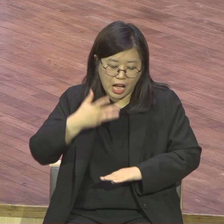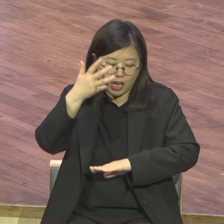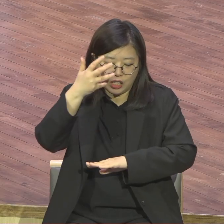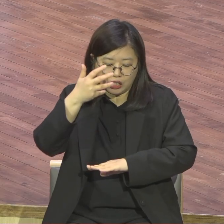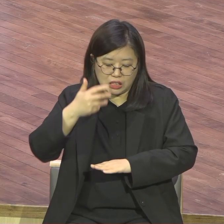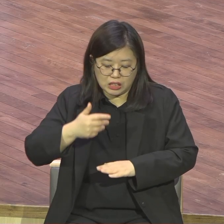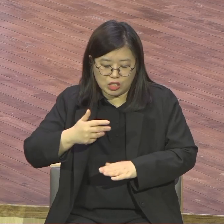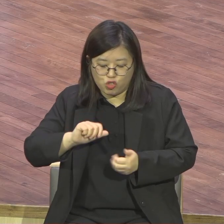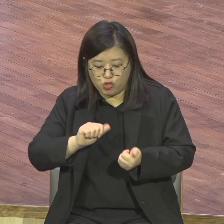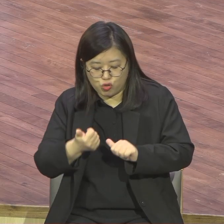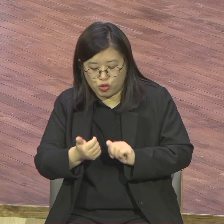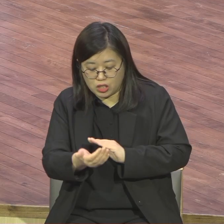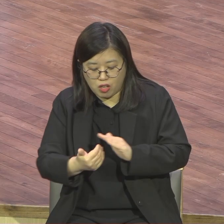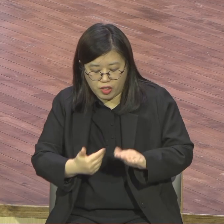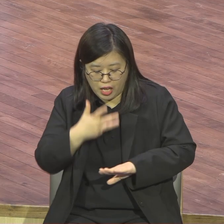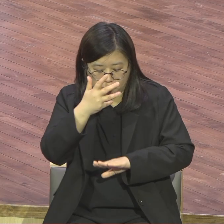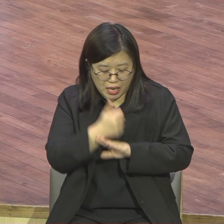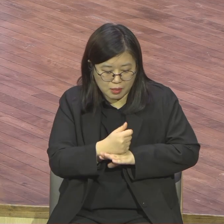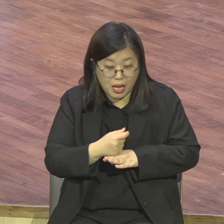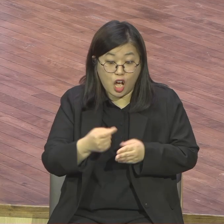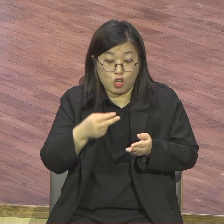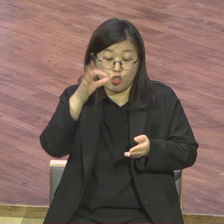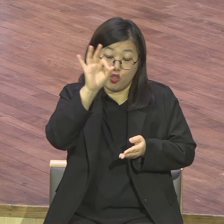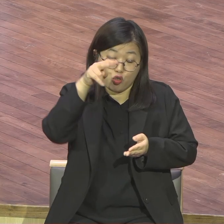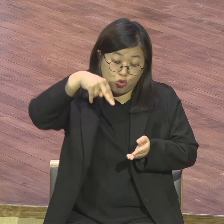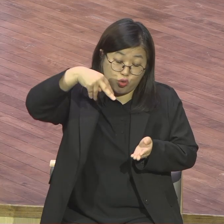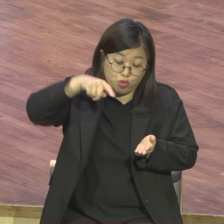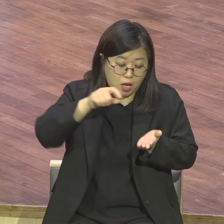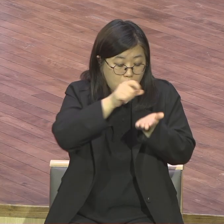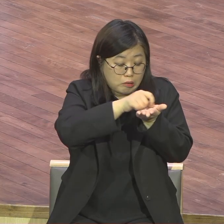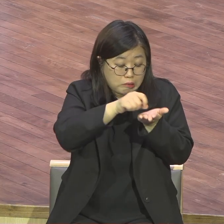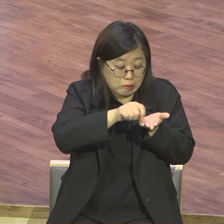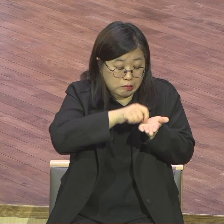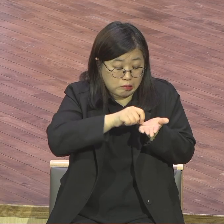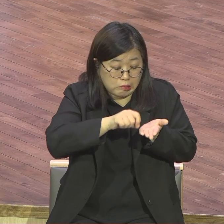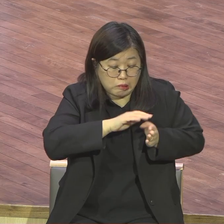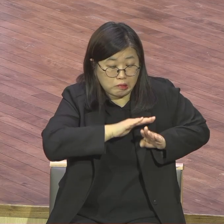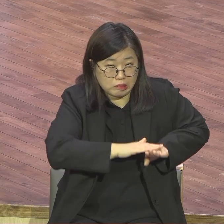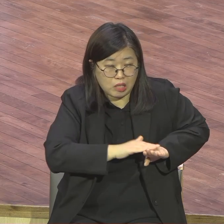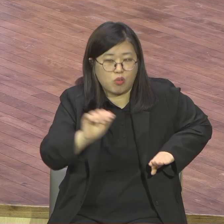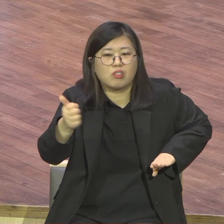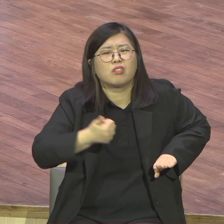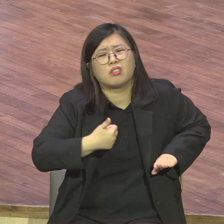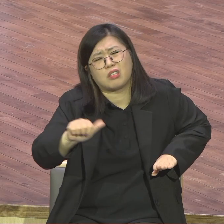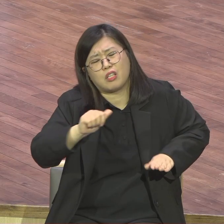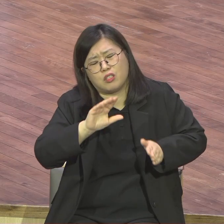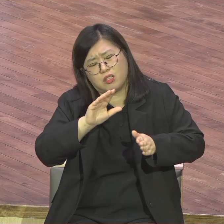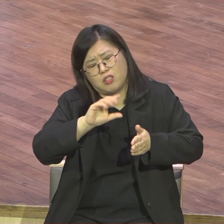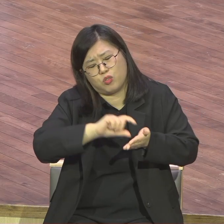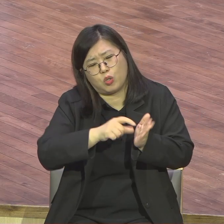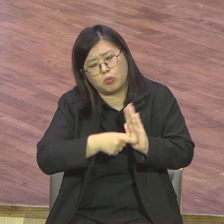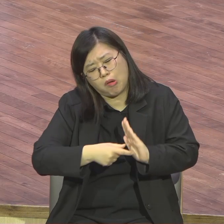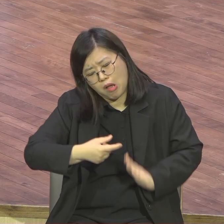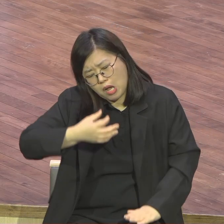유목사님을 만나서 예수가 그리스도 뭐든 성경적 목회를 딱 성경께서 깨닫고 난